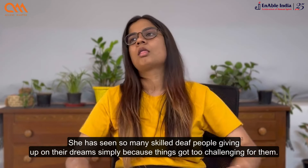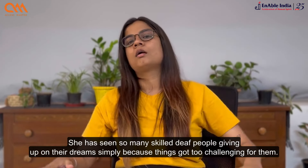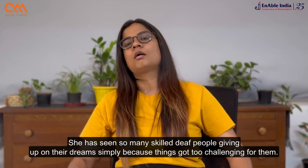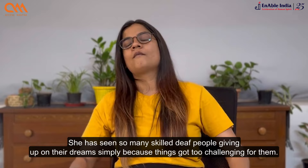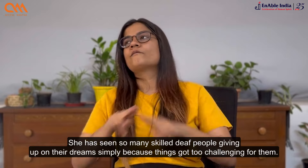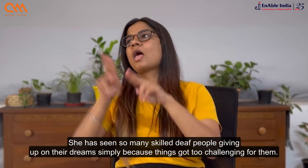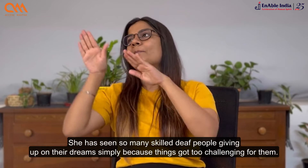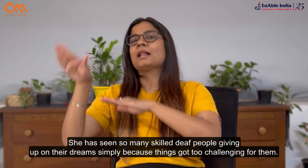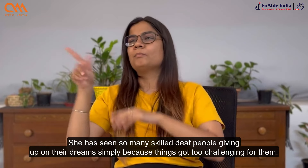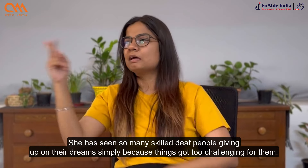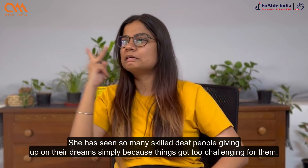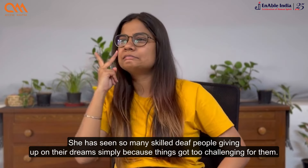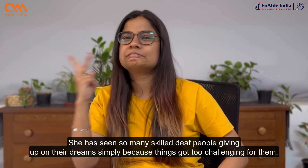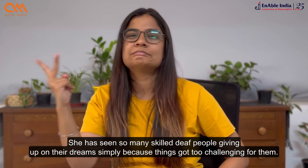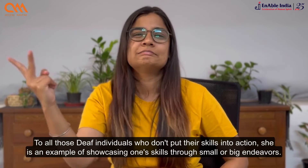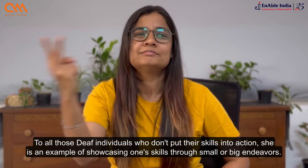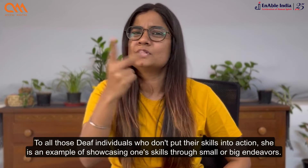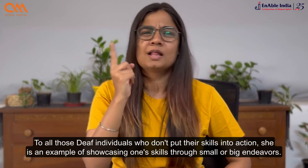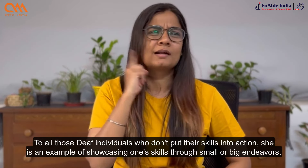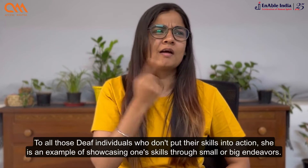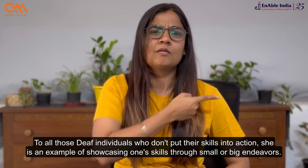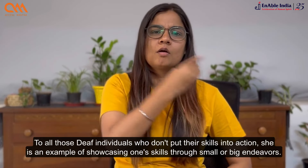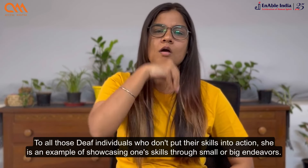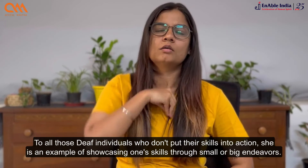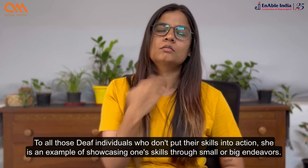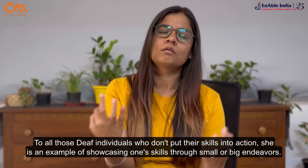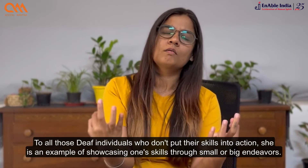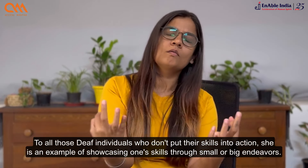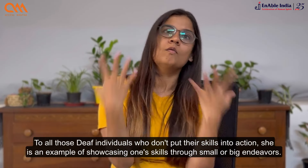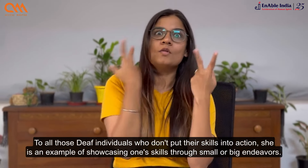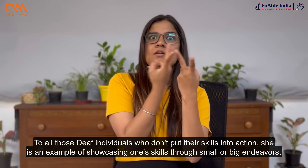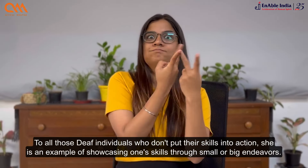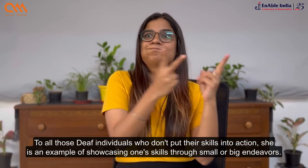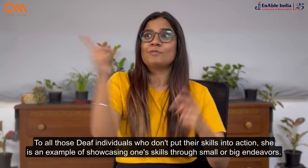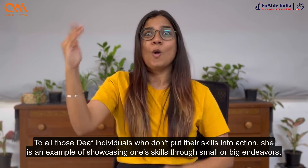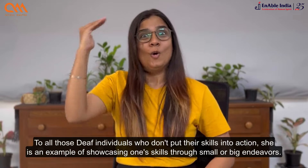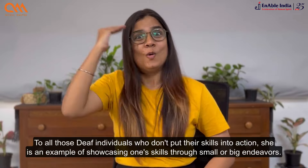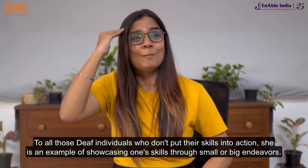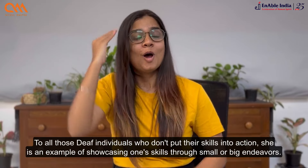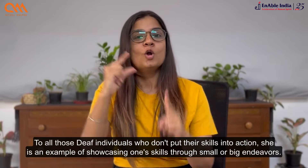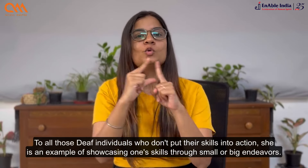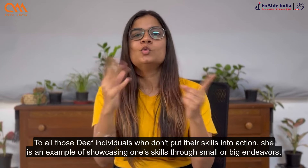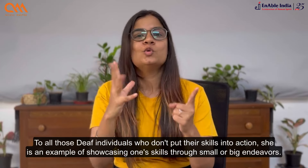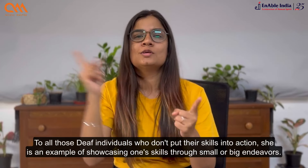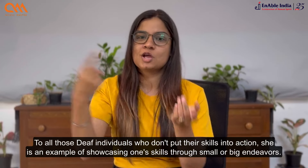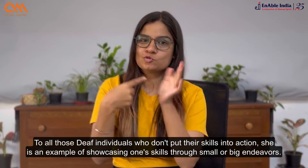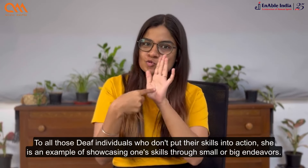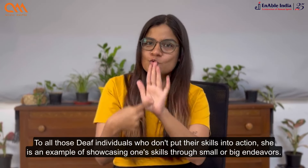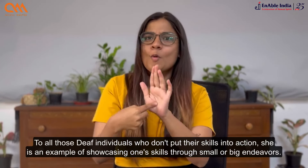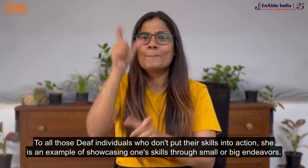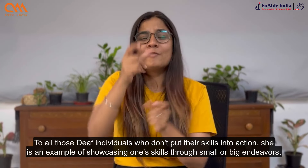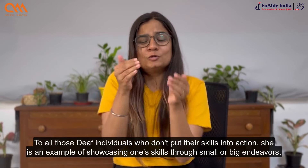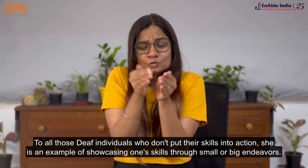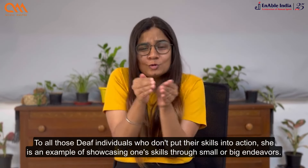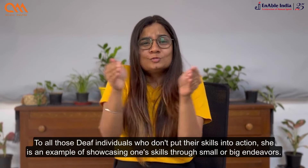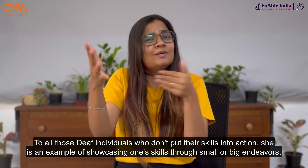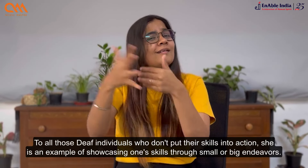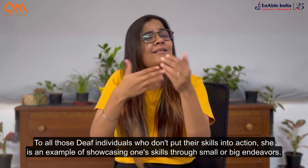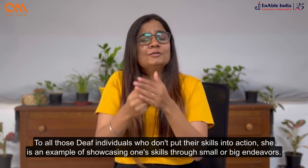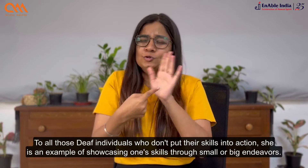को क्रियानवित नहीं करते हैं, वह चोटे या बड़े प्रयासों के माध्यम से अपने कोशल को प्रदश्यत करने का एक उदारण है। गलतिया